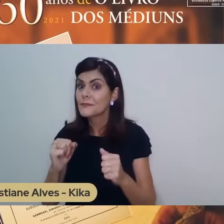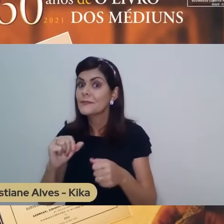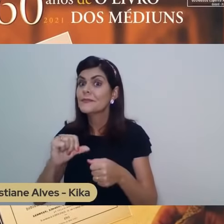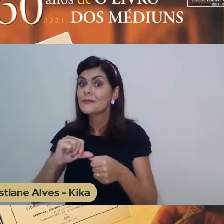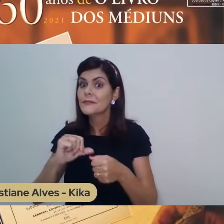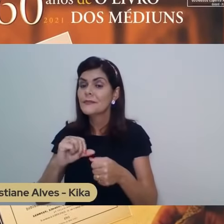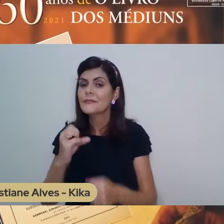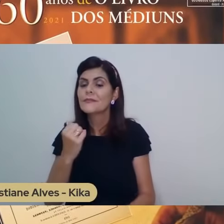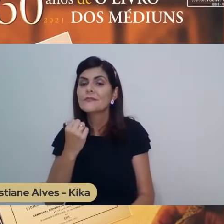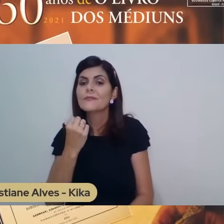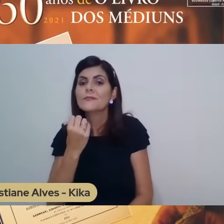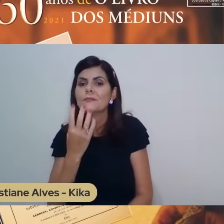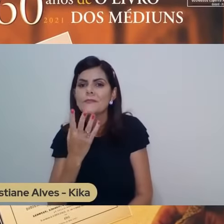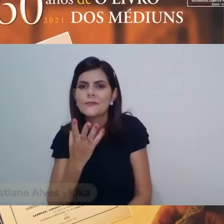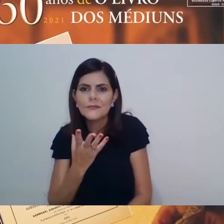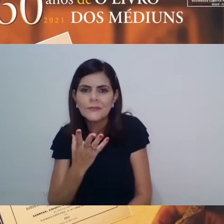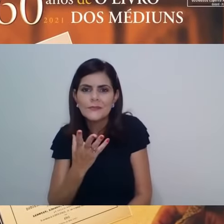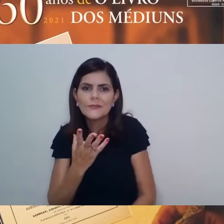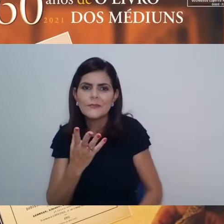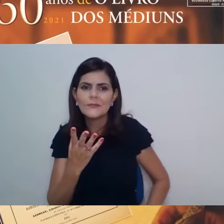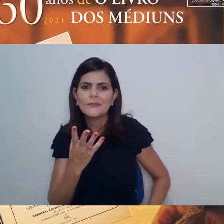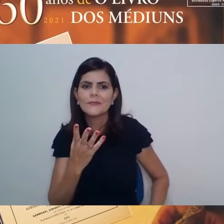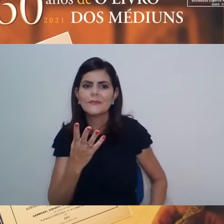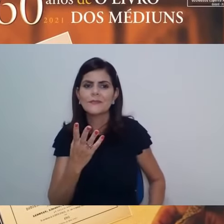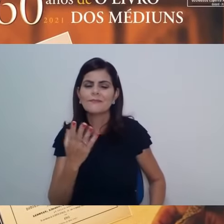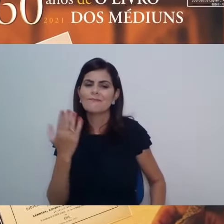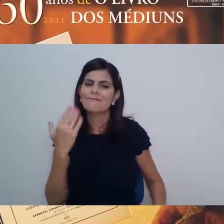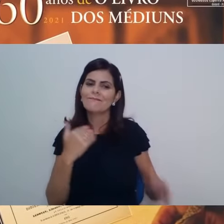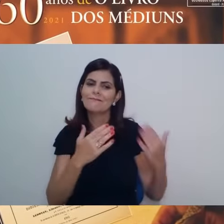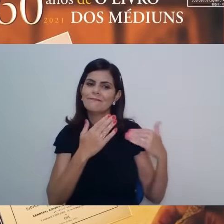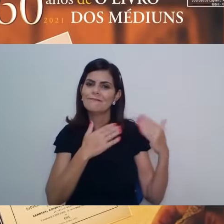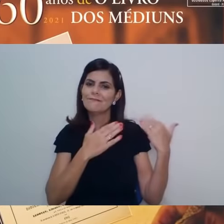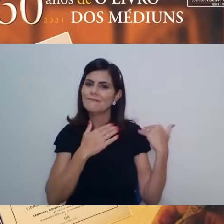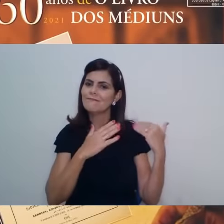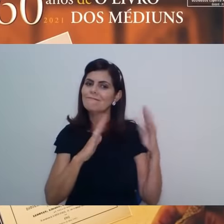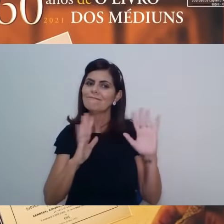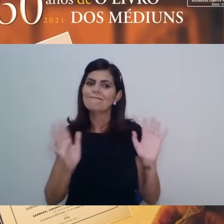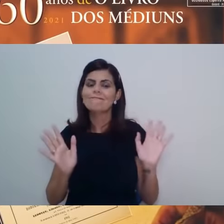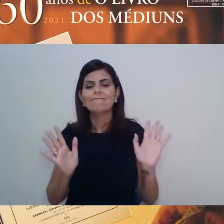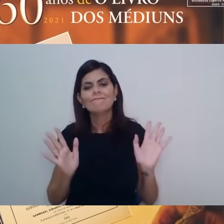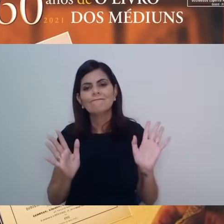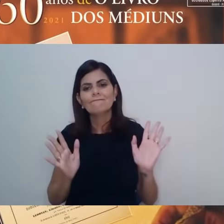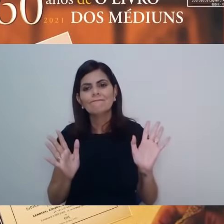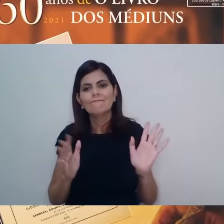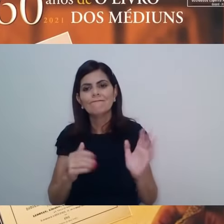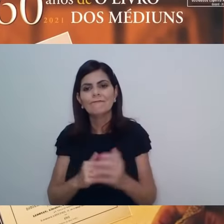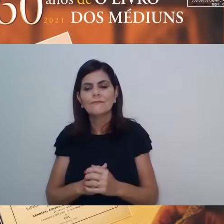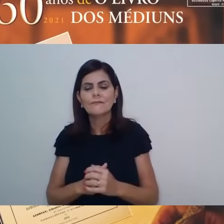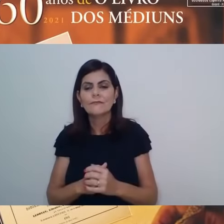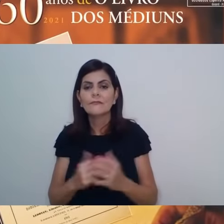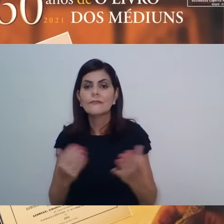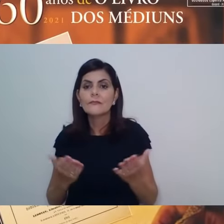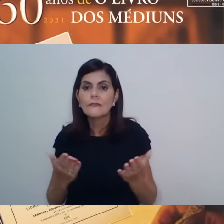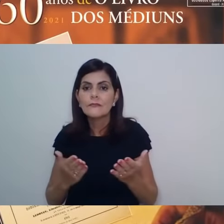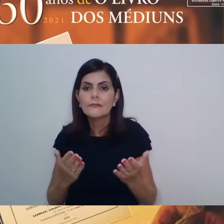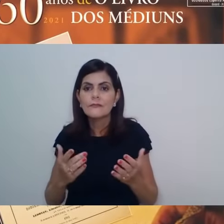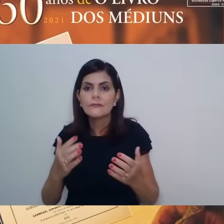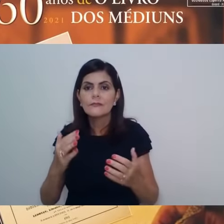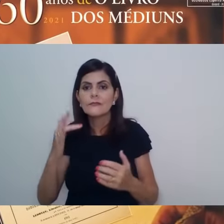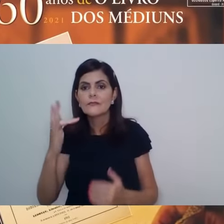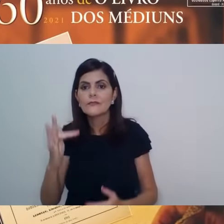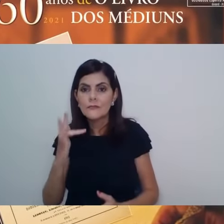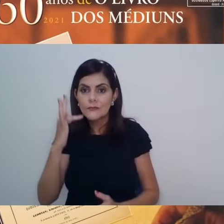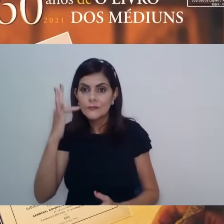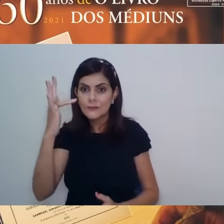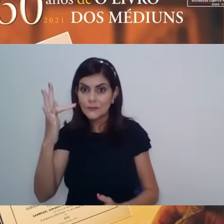limitado, o que foi já passou, o que há de vir é infinito, o que há de vir